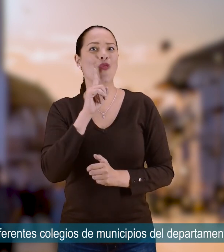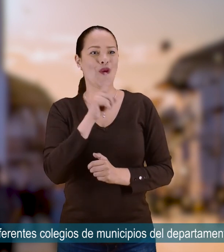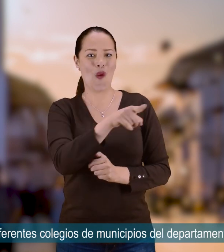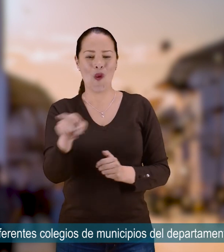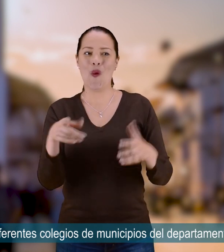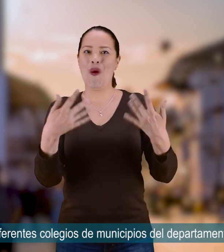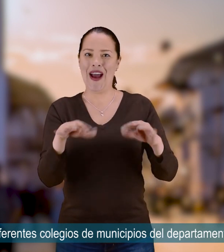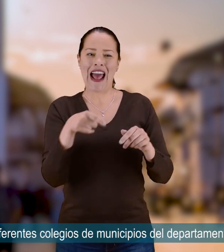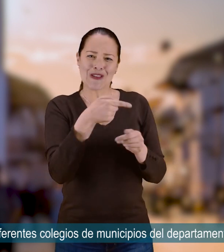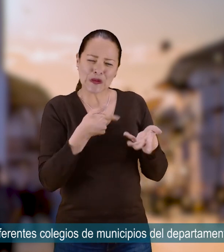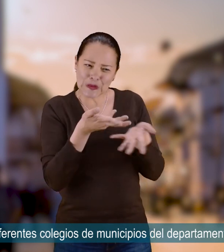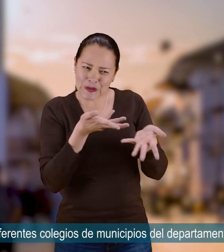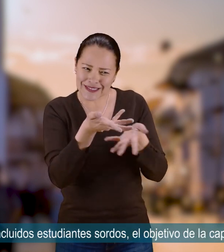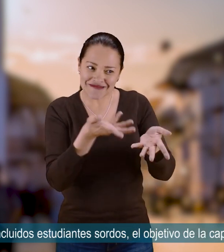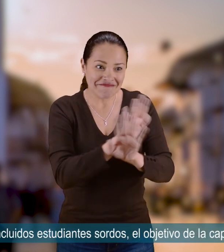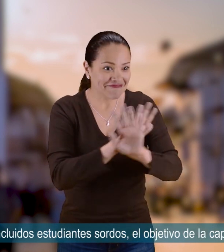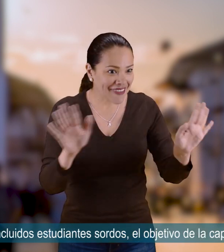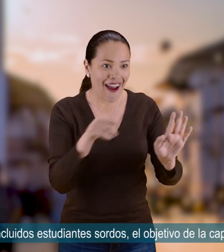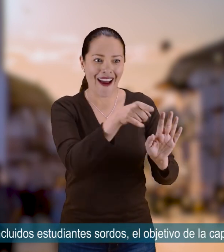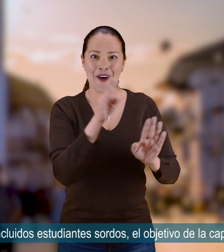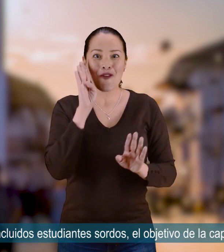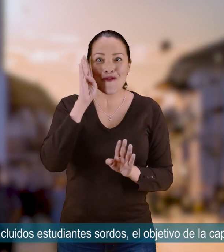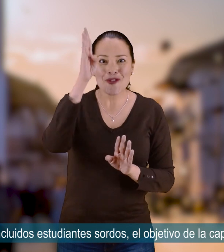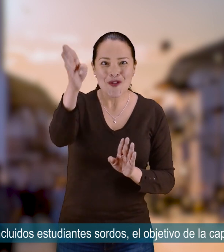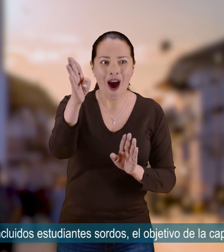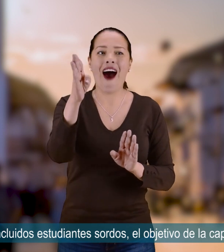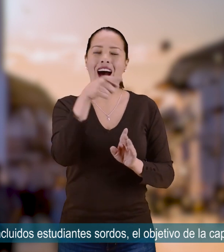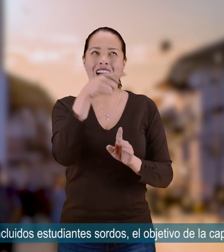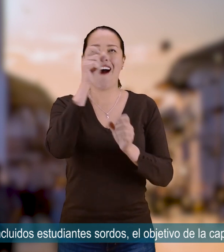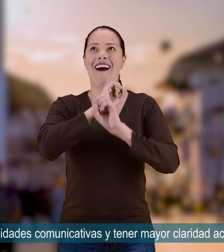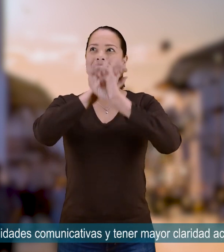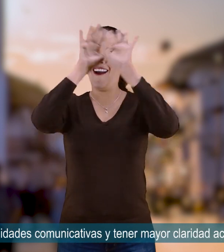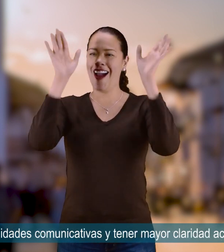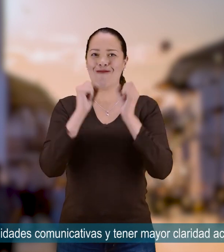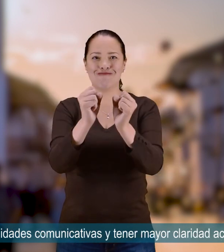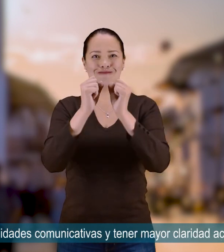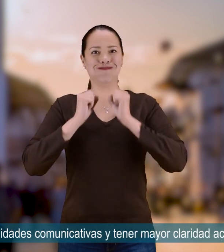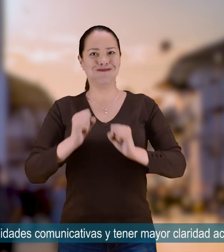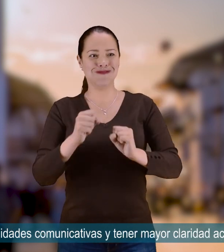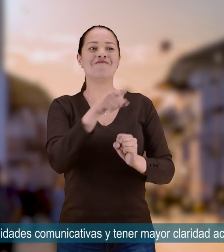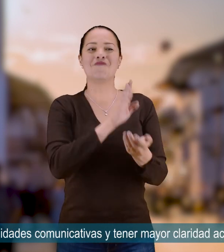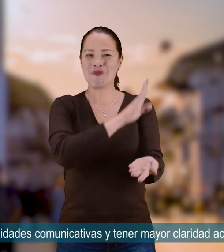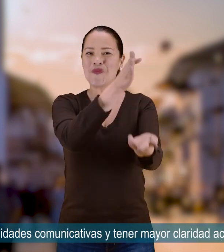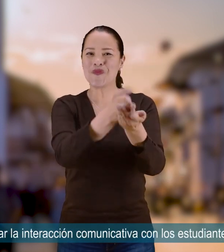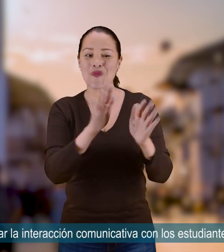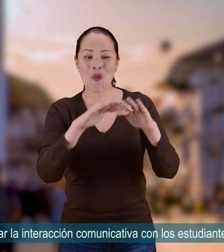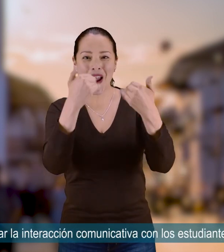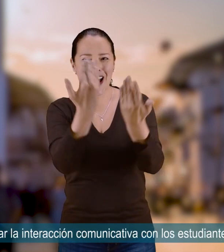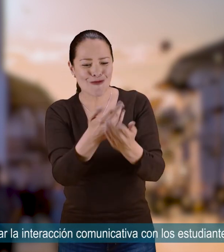departamento del Cauca, donde están incluidos estudiantes sordos. El objetivo de la capacitación fue mejorar las habilidades comunicativas y tener mayor